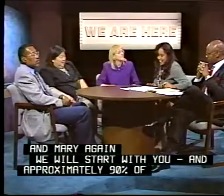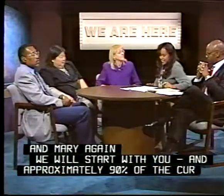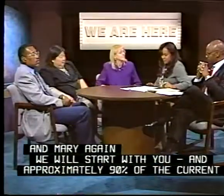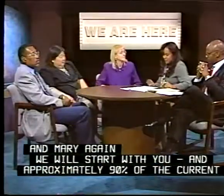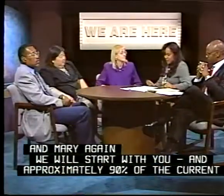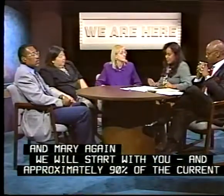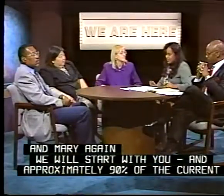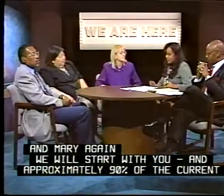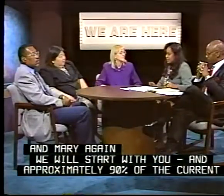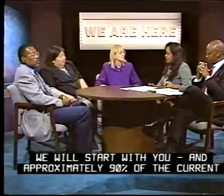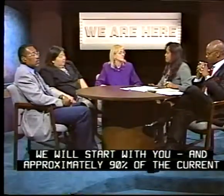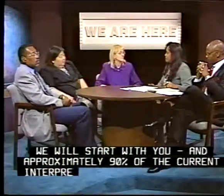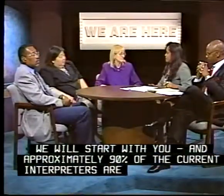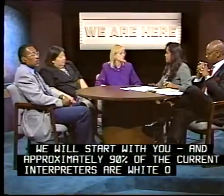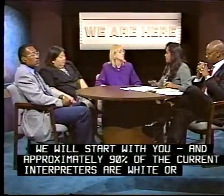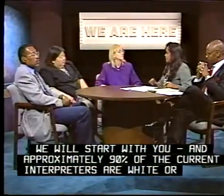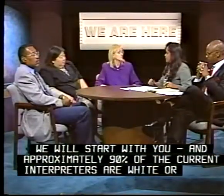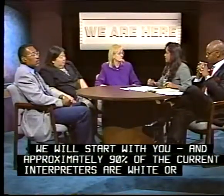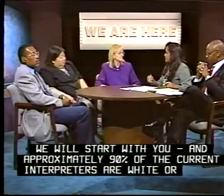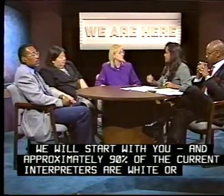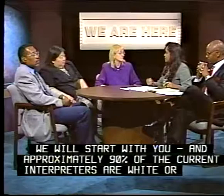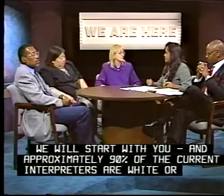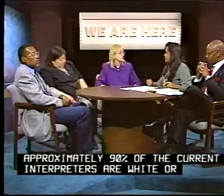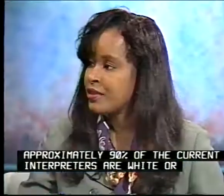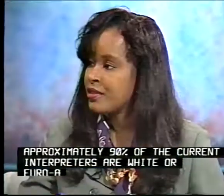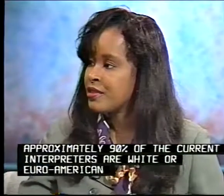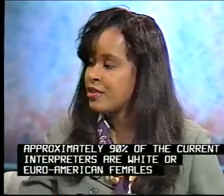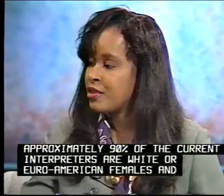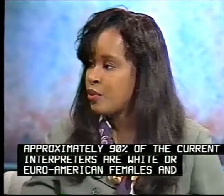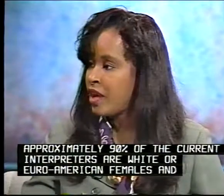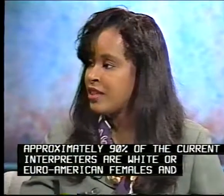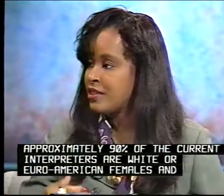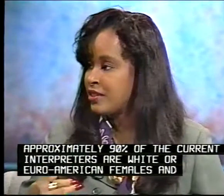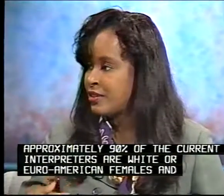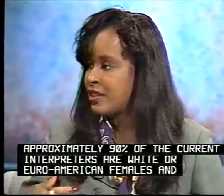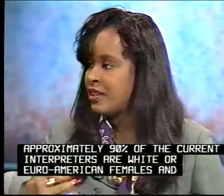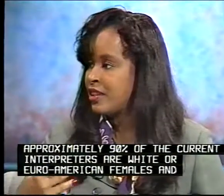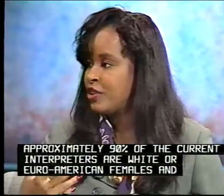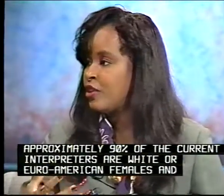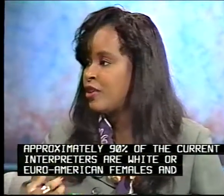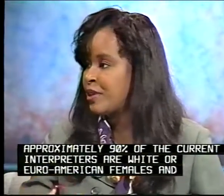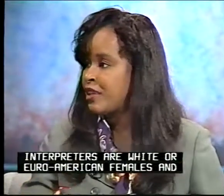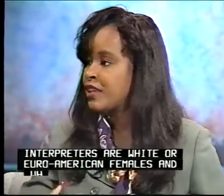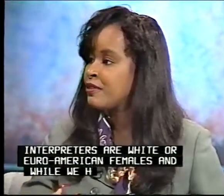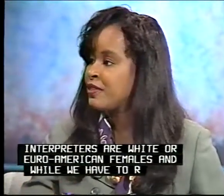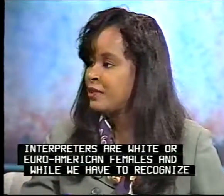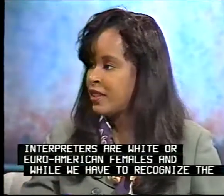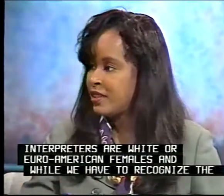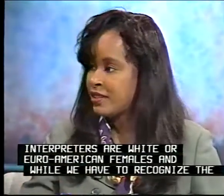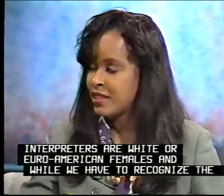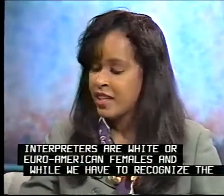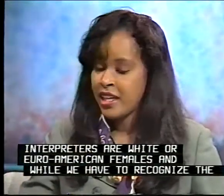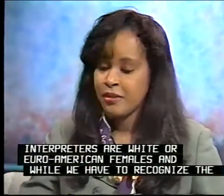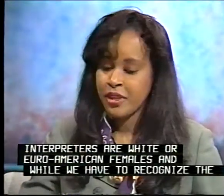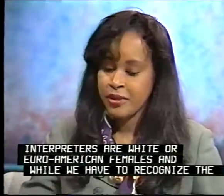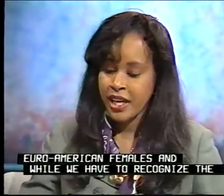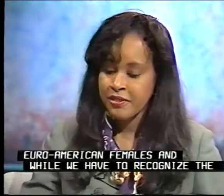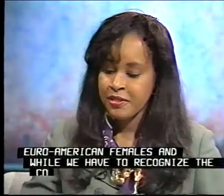And approximately 90% of the current interpreters are white or Euro-American females. And while we have to